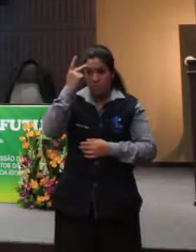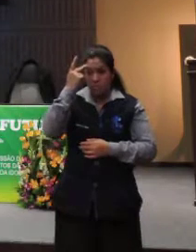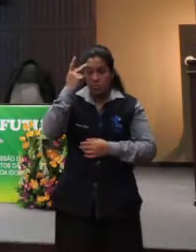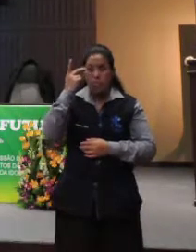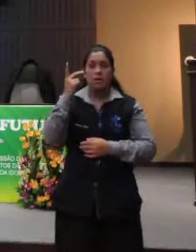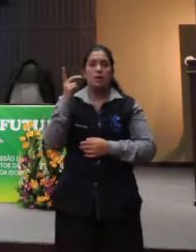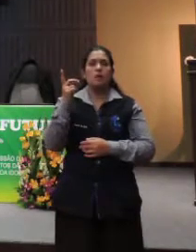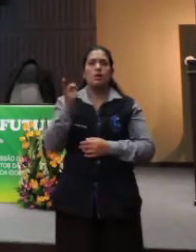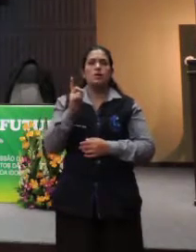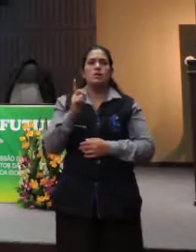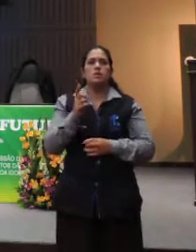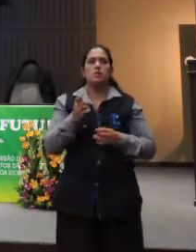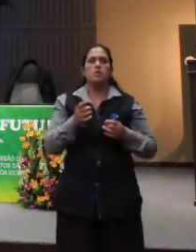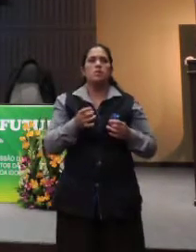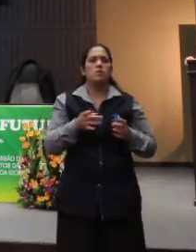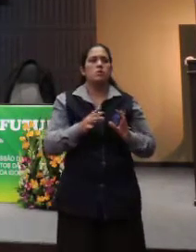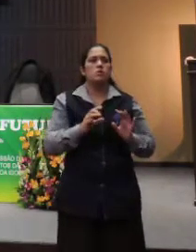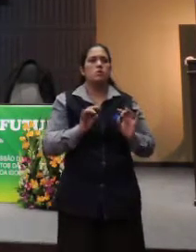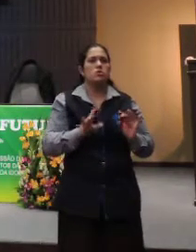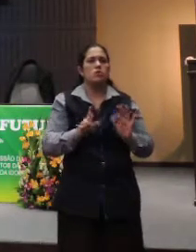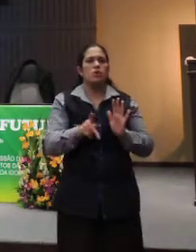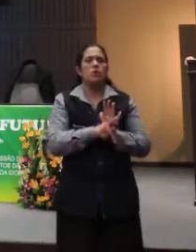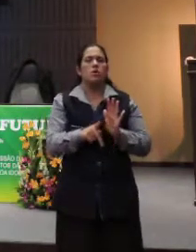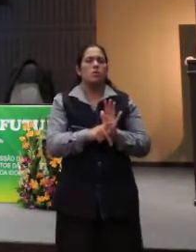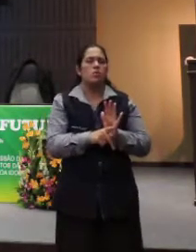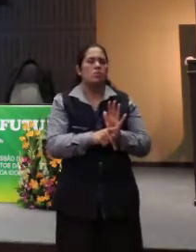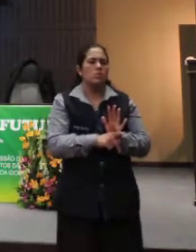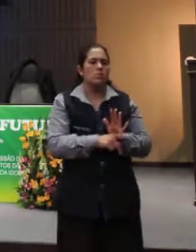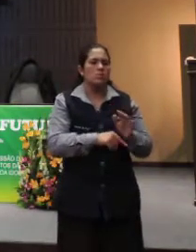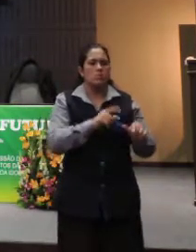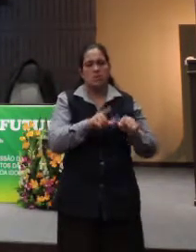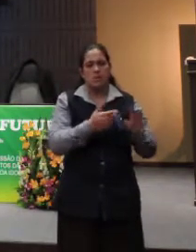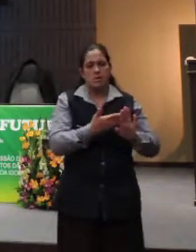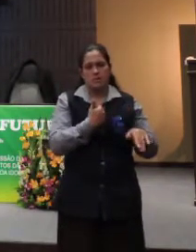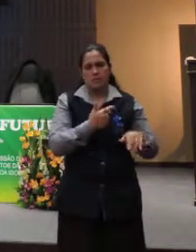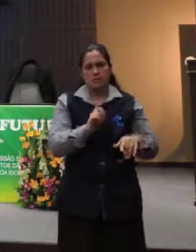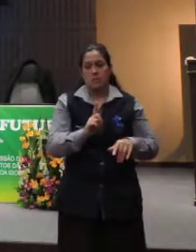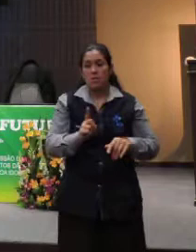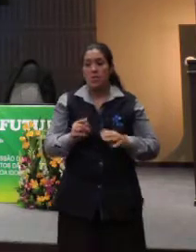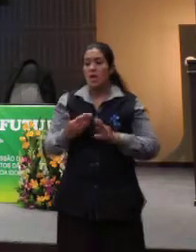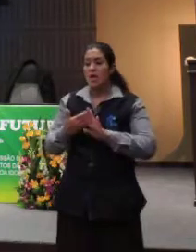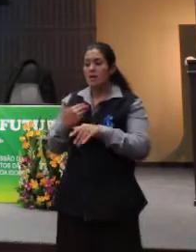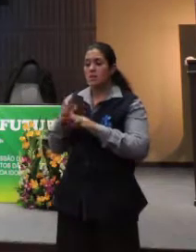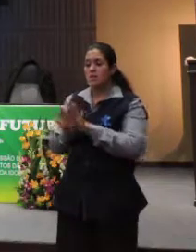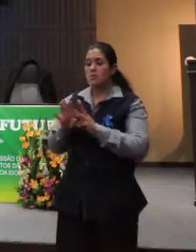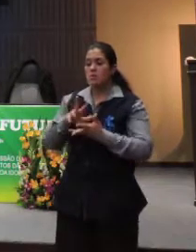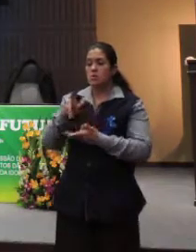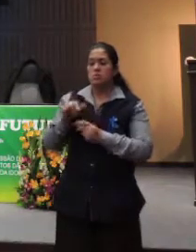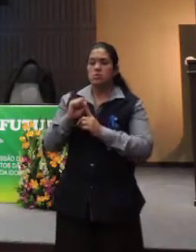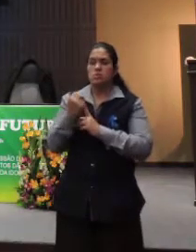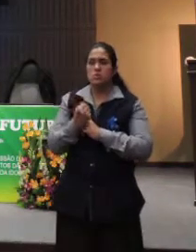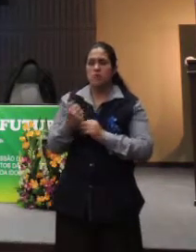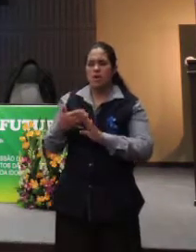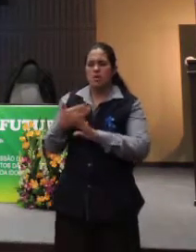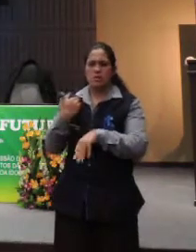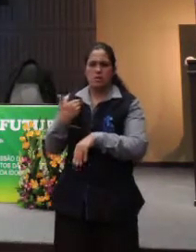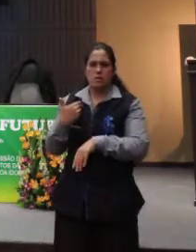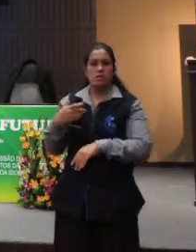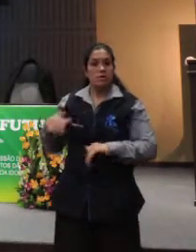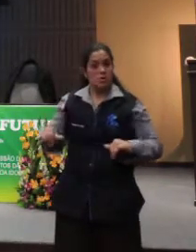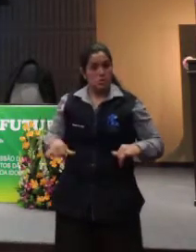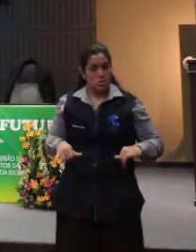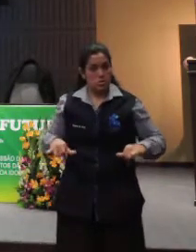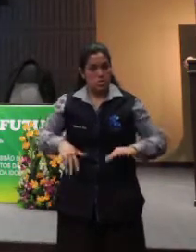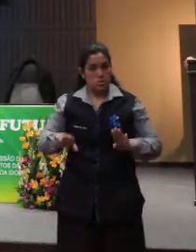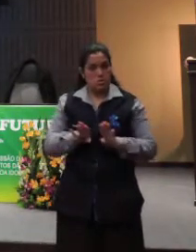só das obrigações do trabalho. Ela acaba saindo do mundo social. Ela é excluída e sofre por isso.